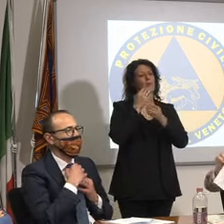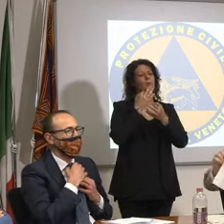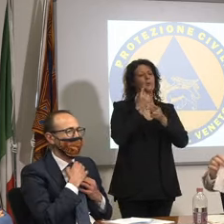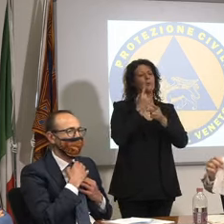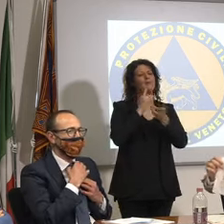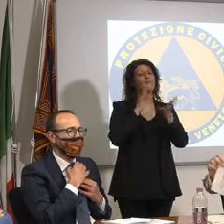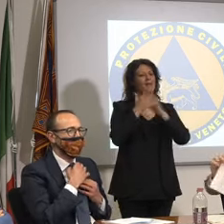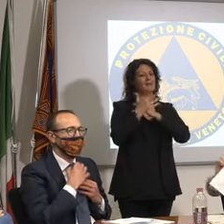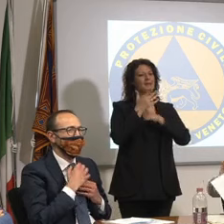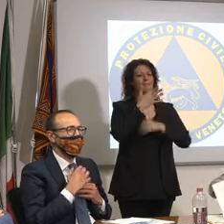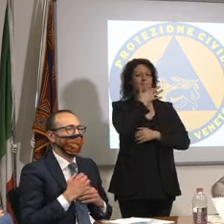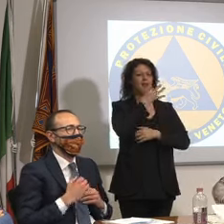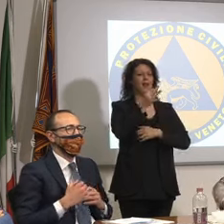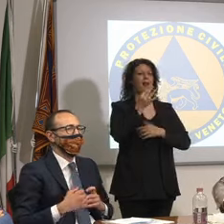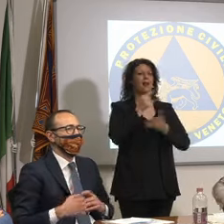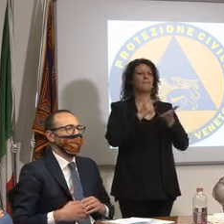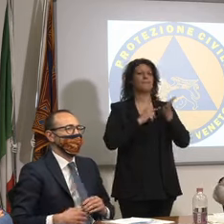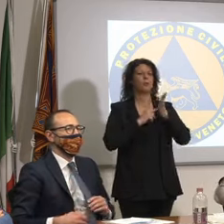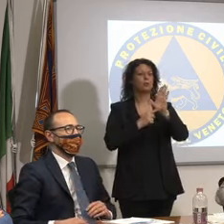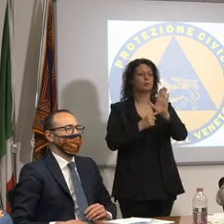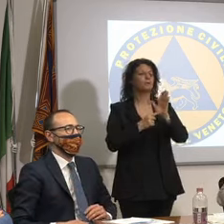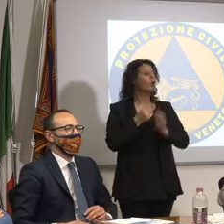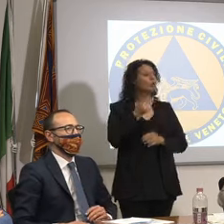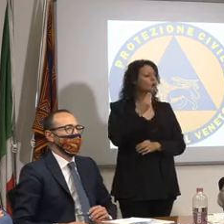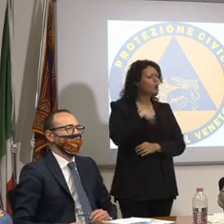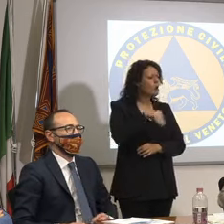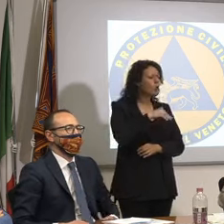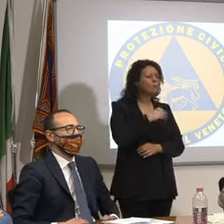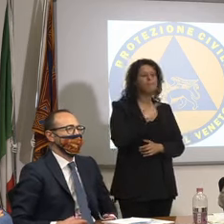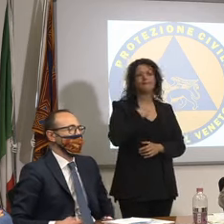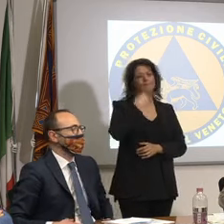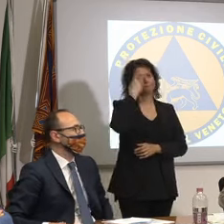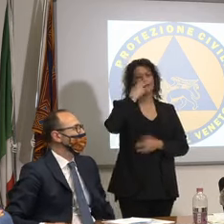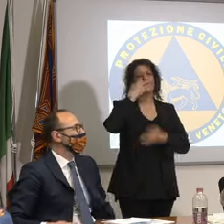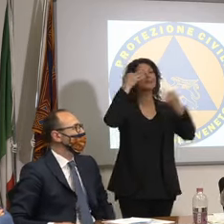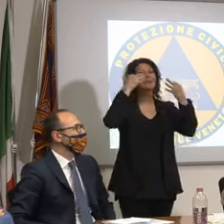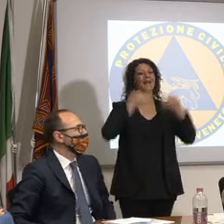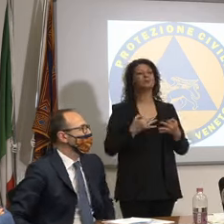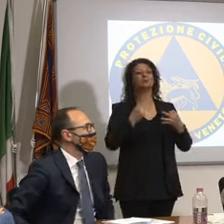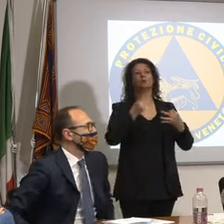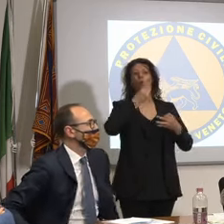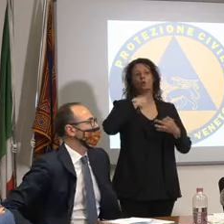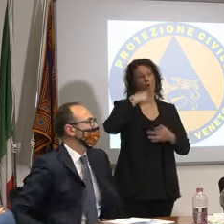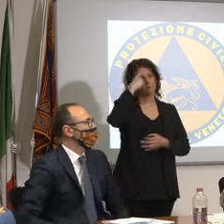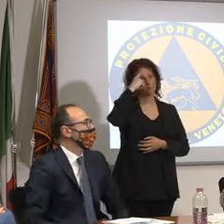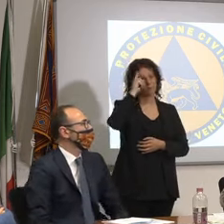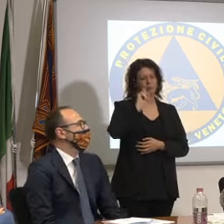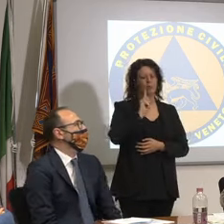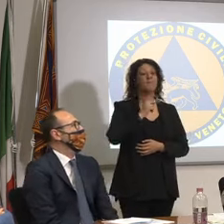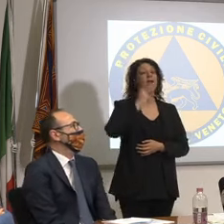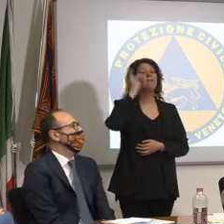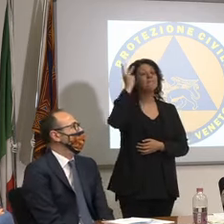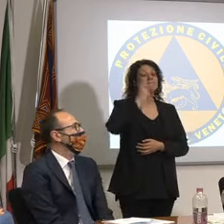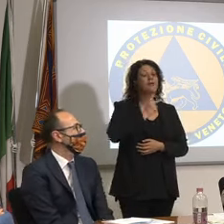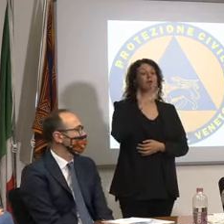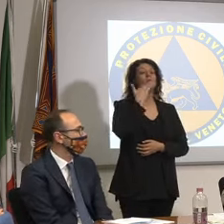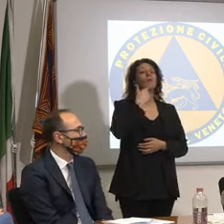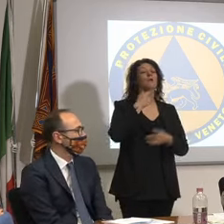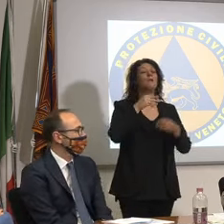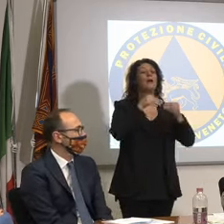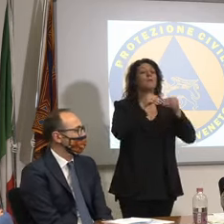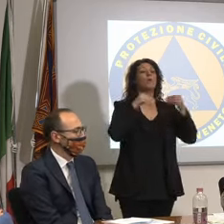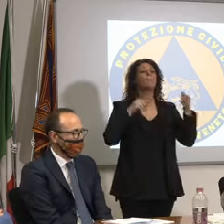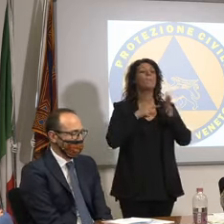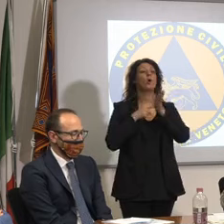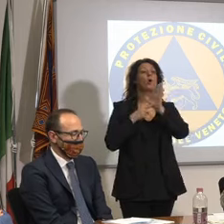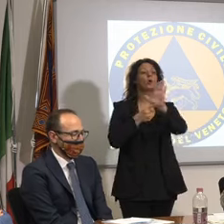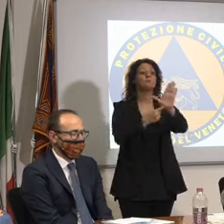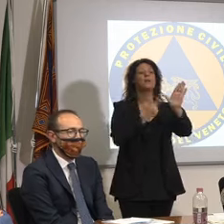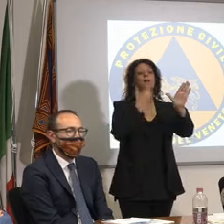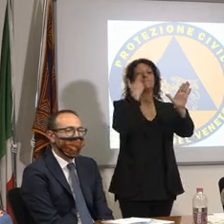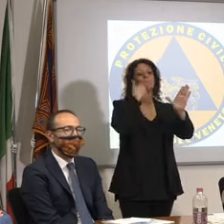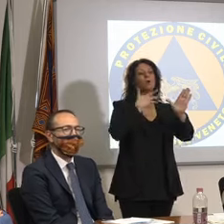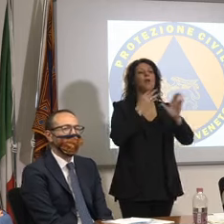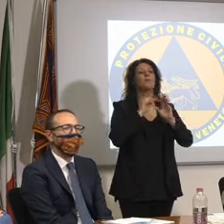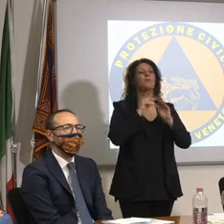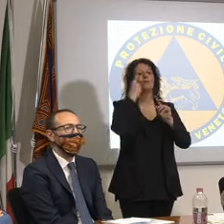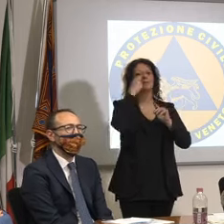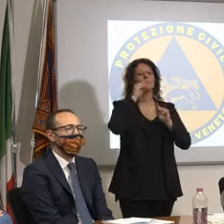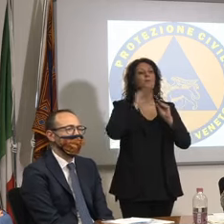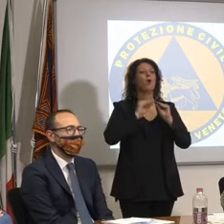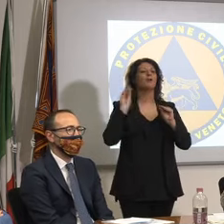e ancora non abbiamo deciso però sarà le nostre idee quelle anche di renderla itinerante poi